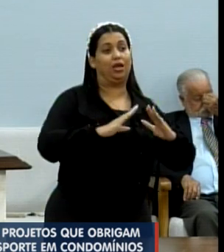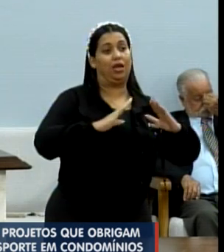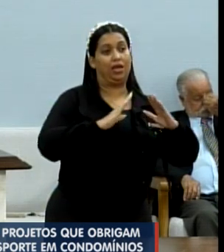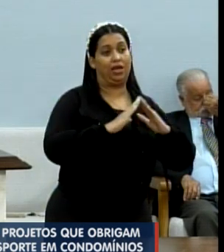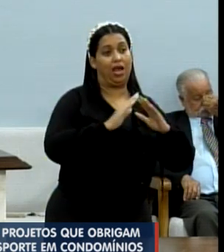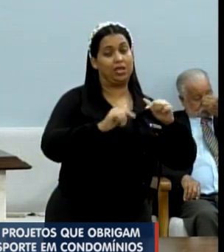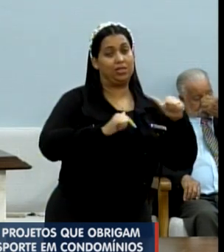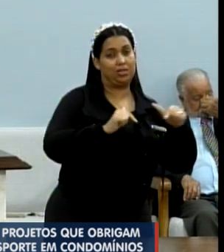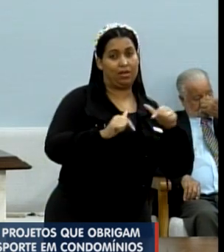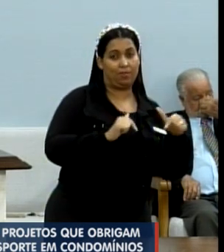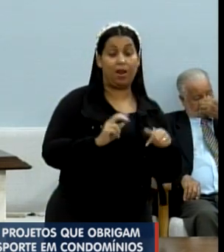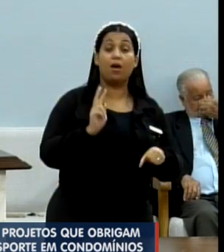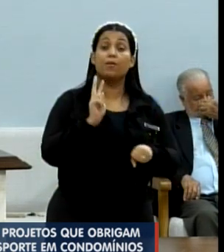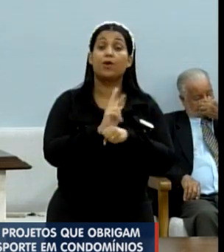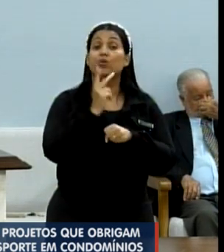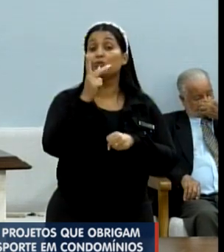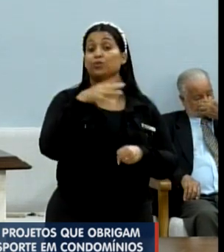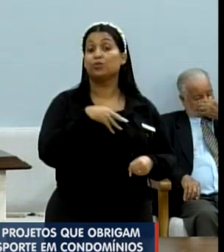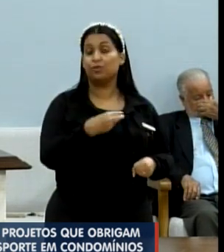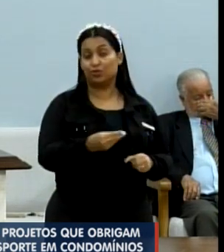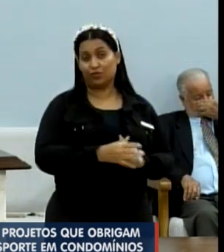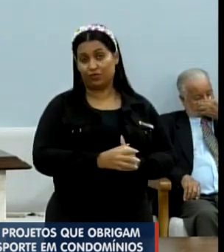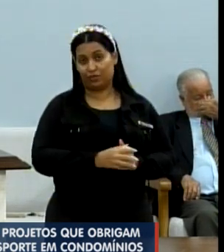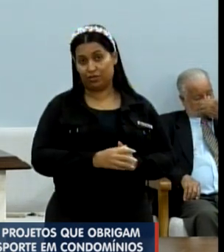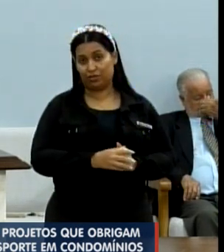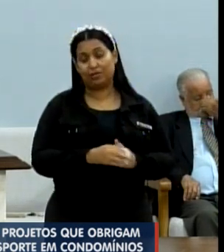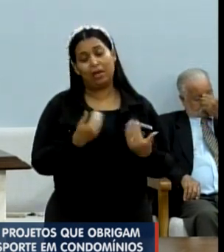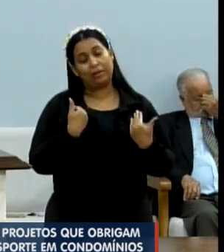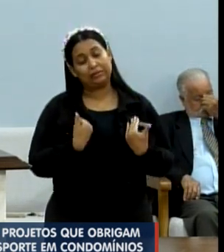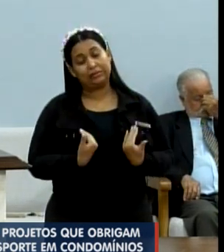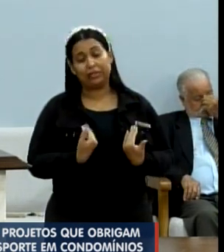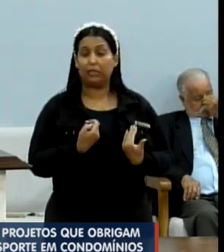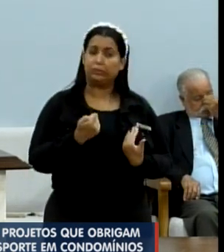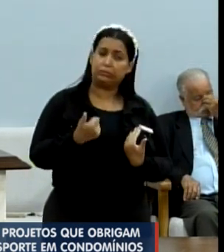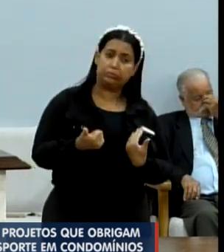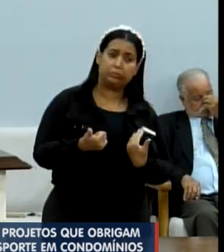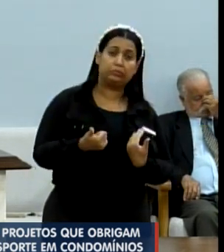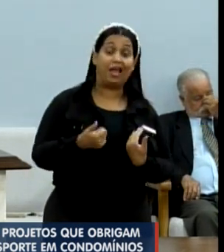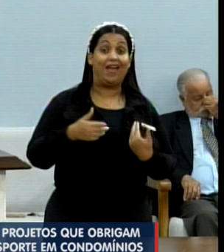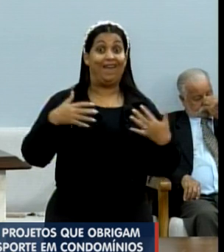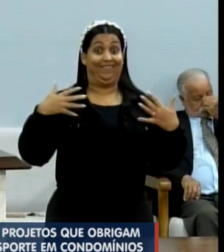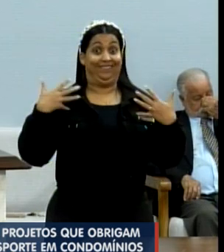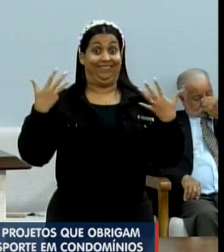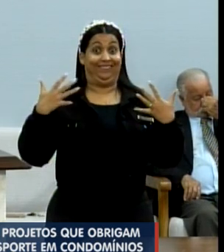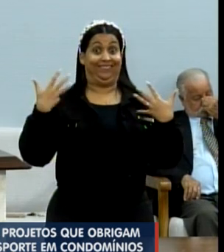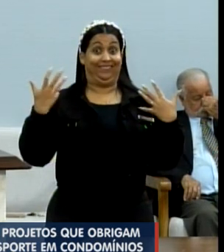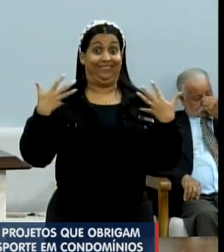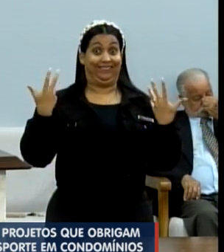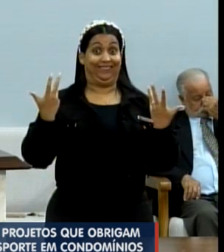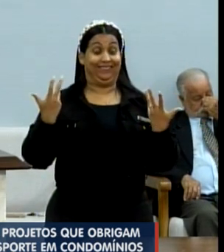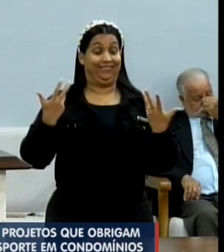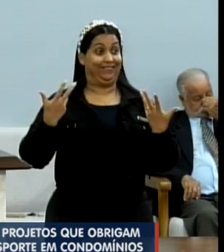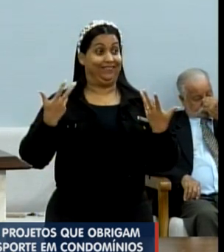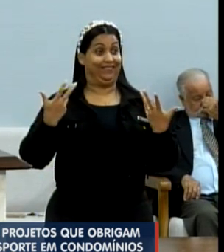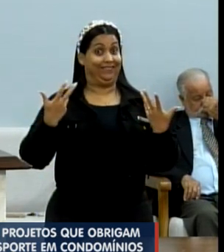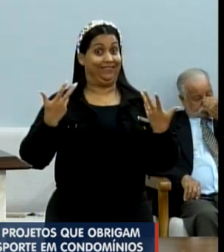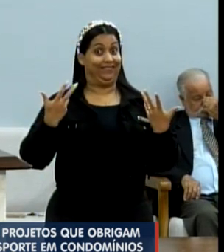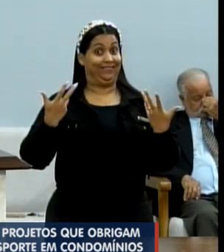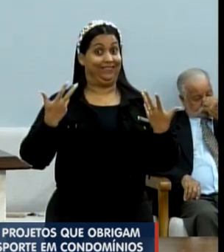casa, para cuidar dos seus filhos, menos cansado, mais feliz e mais disposto.